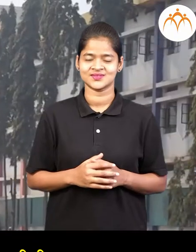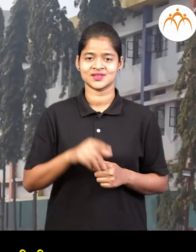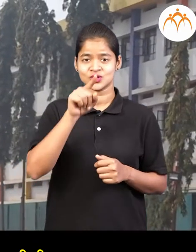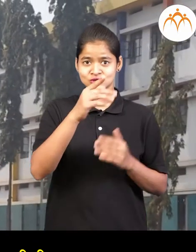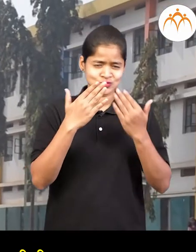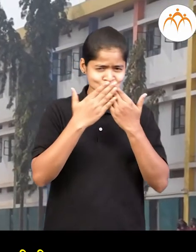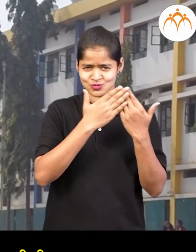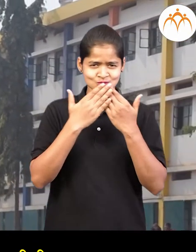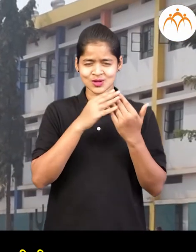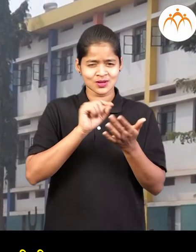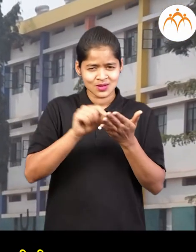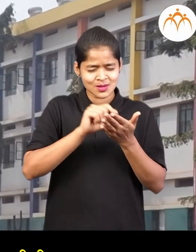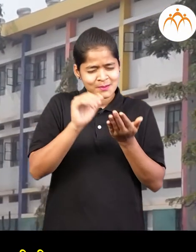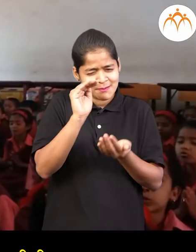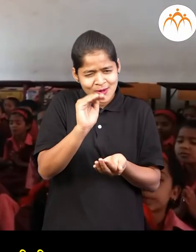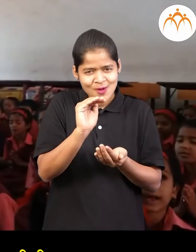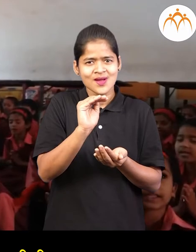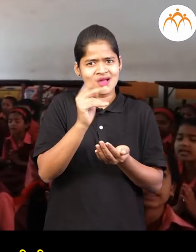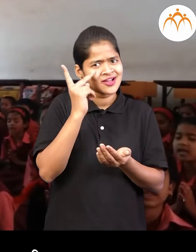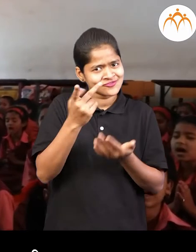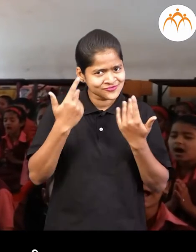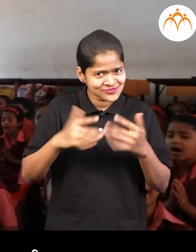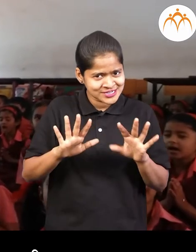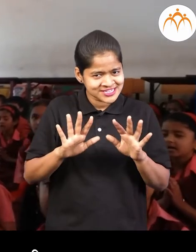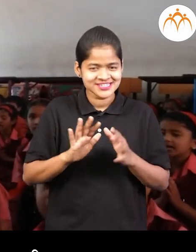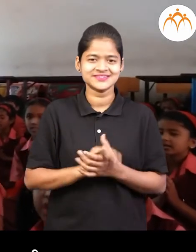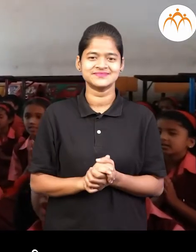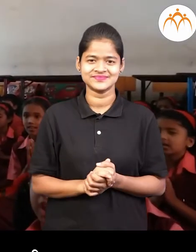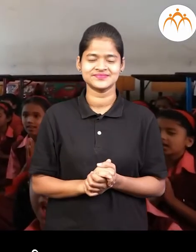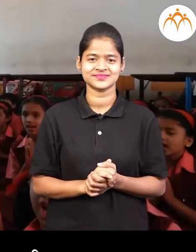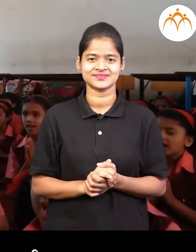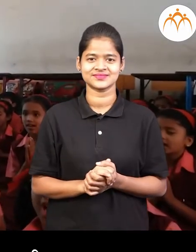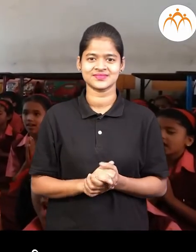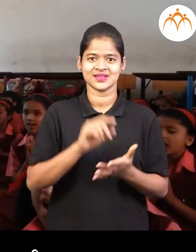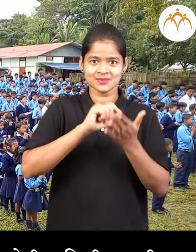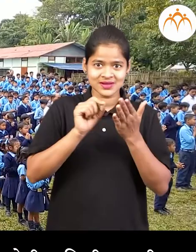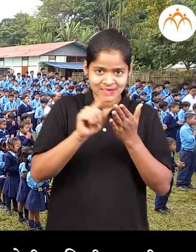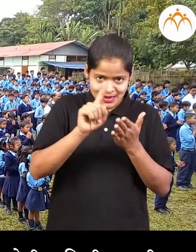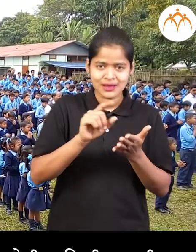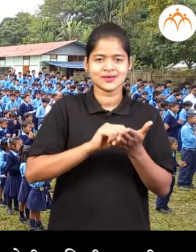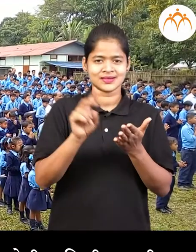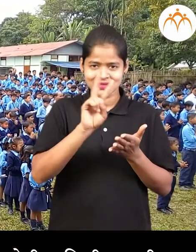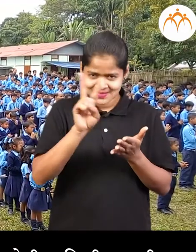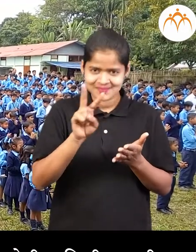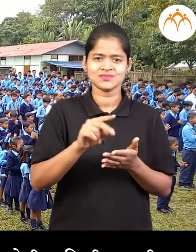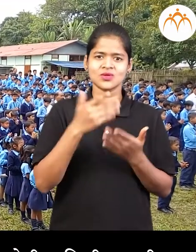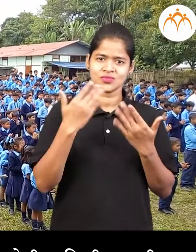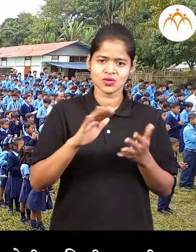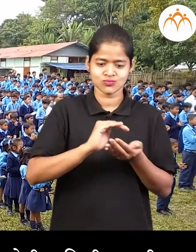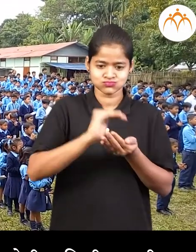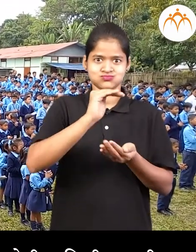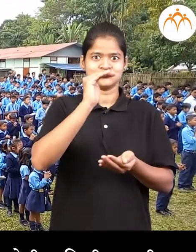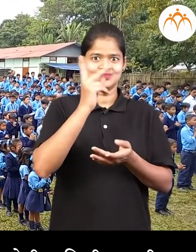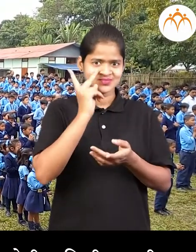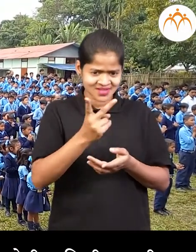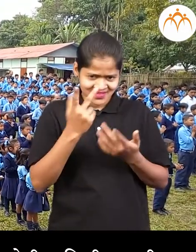तुम्चा शाडेत तुम्ही बालवाडी तील अगदी लहान मुले पाहिली आस्तिल यत्ता पहिली तील दुसरी तील